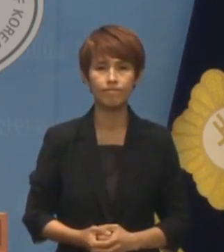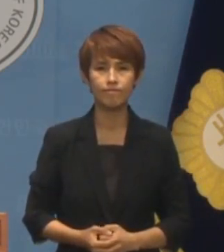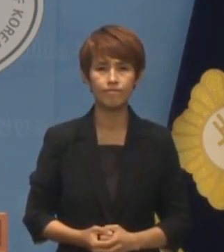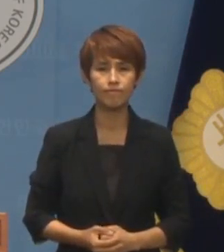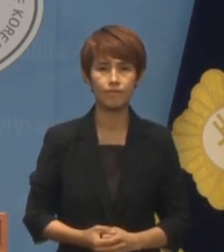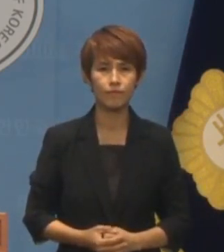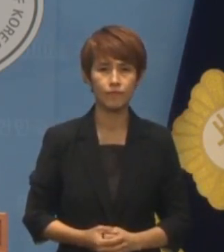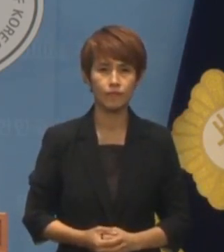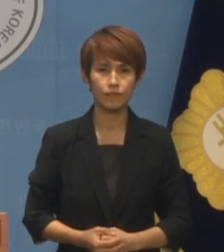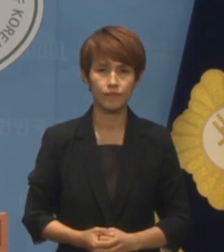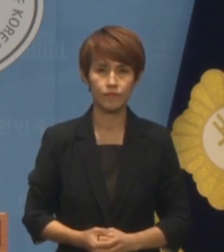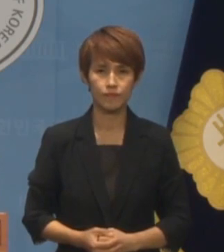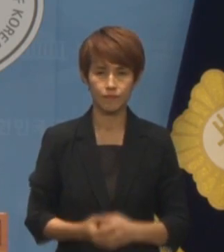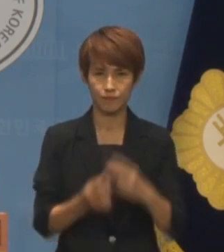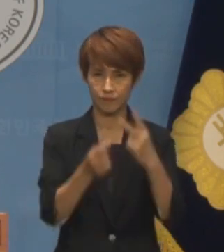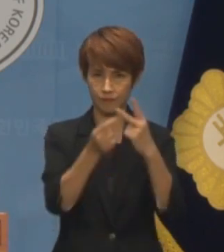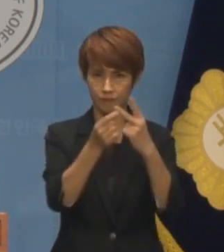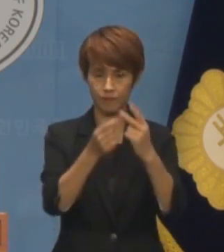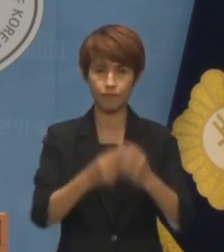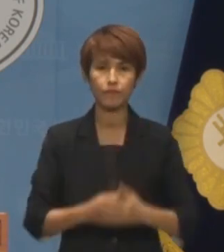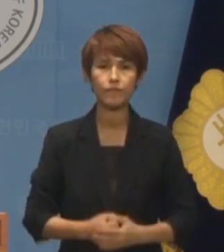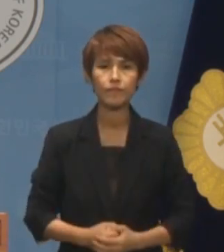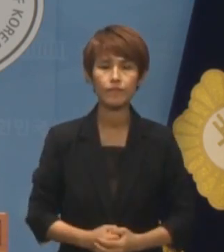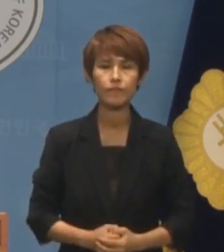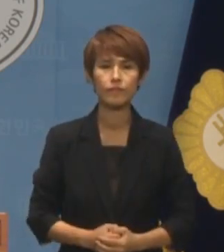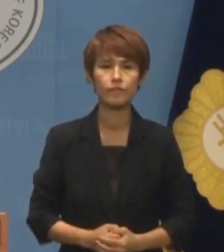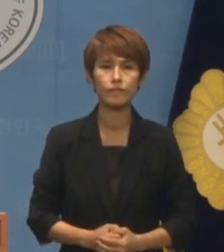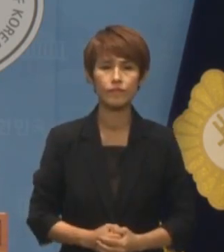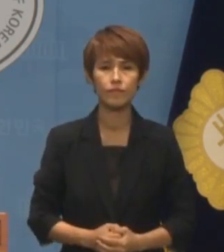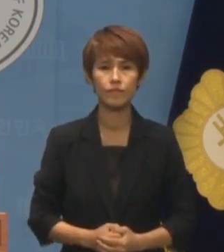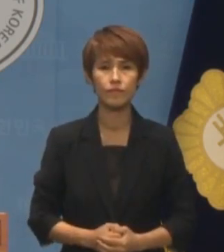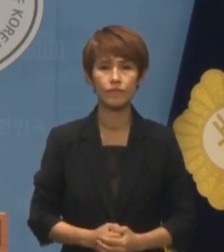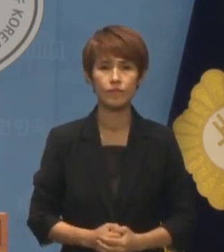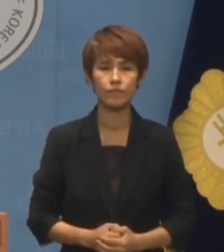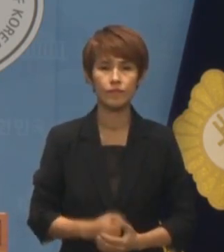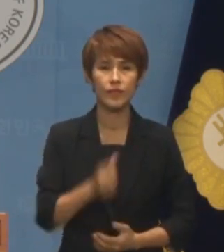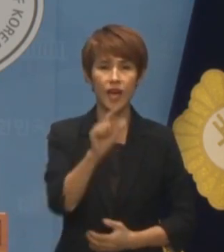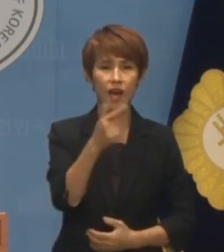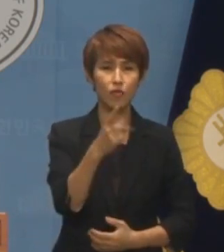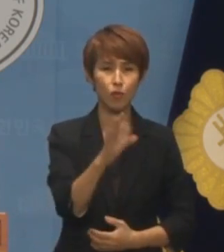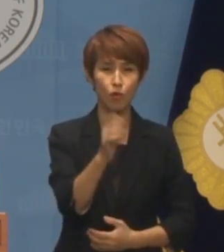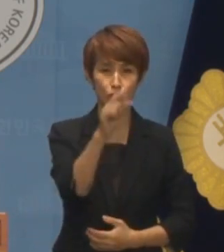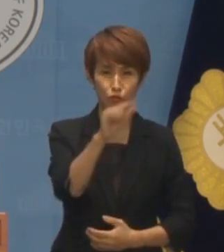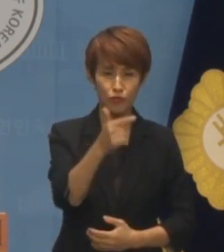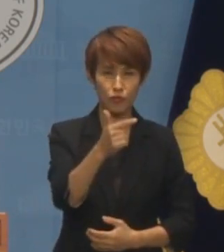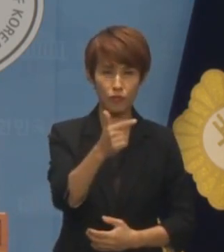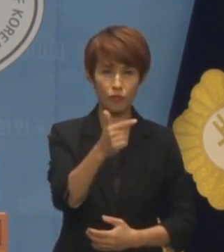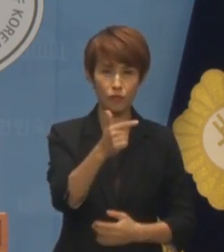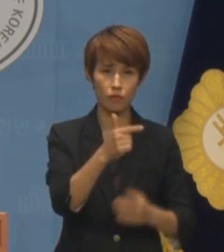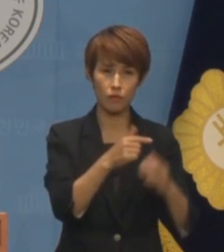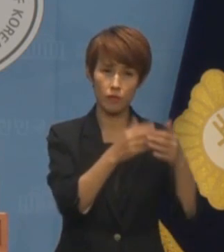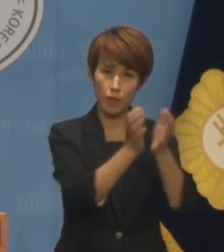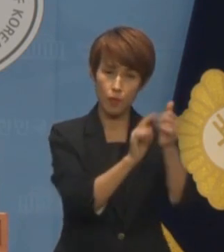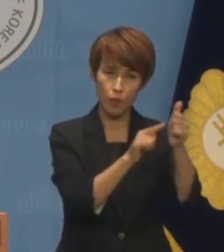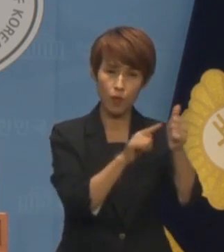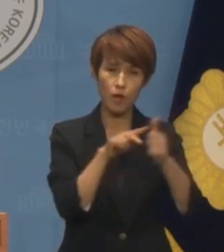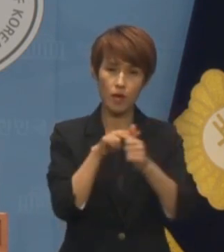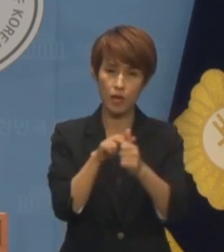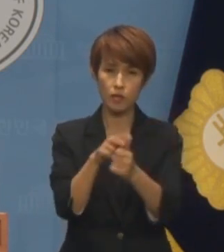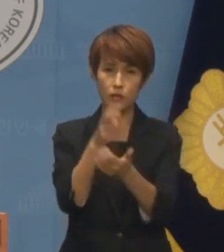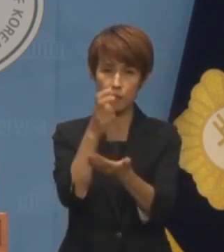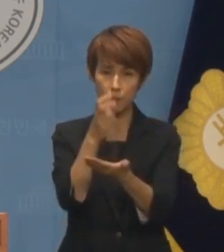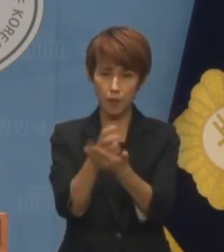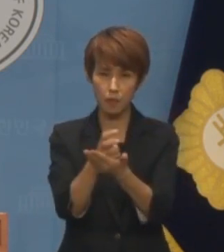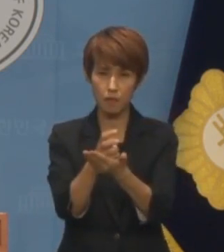브리핑 이어 하겠습니다 한동훈 대표는 간첨법 개정안의 진실